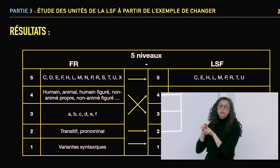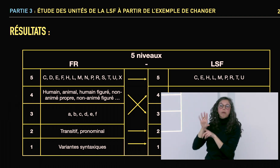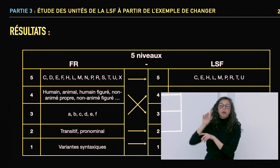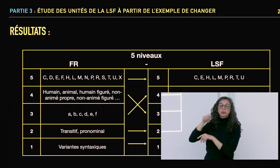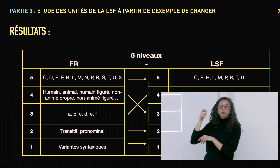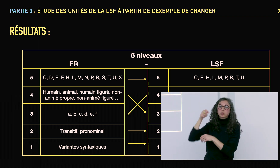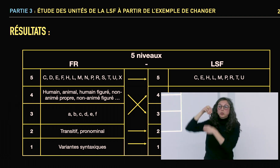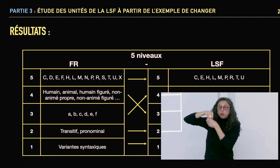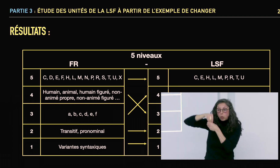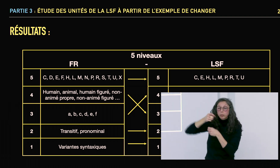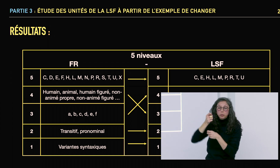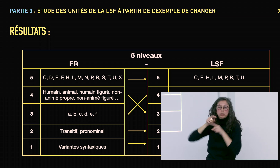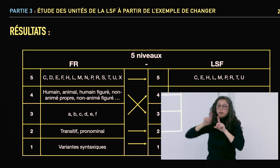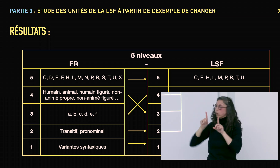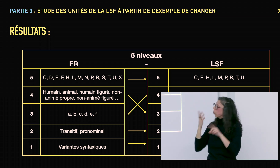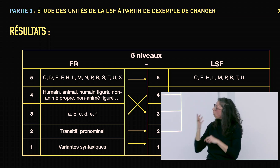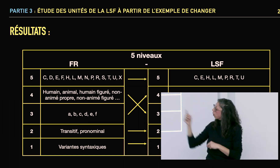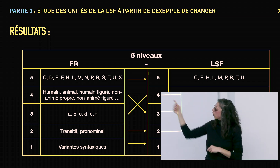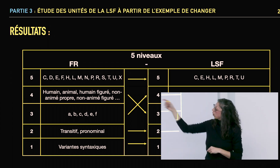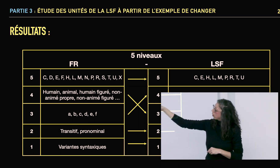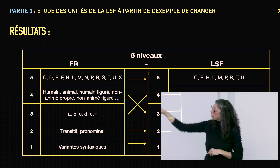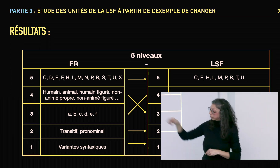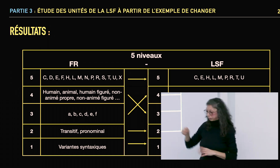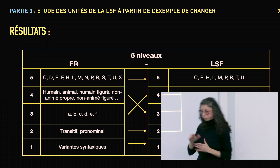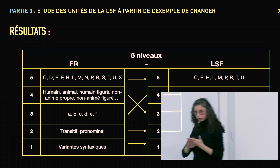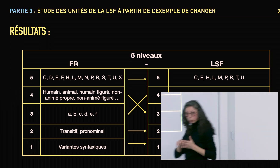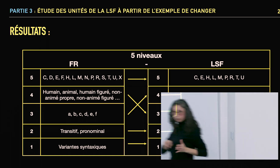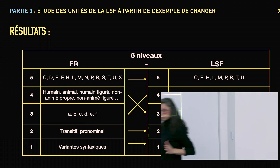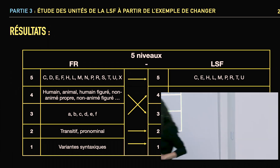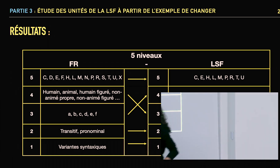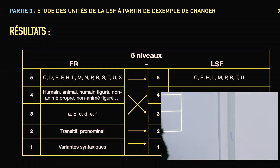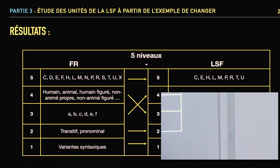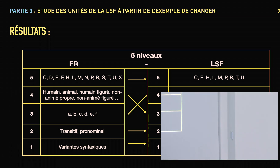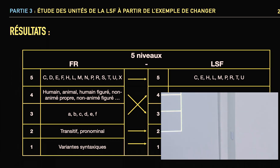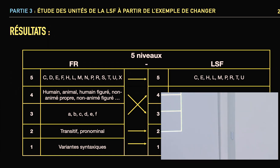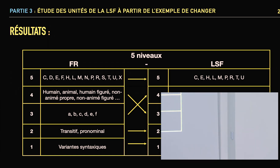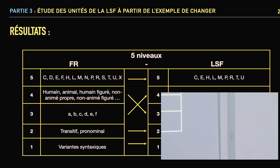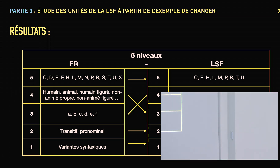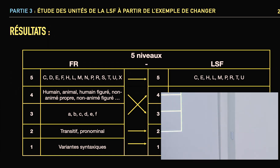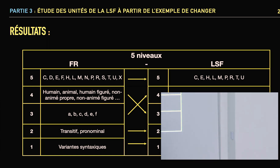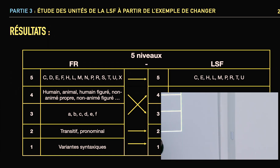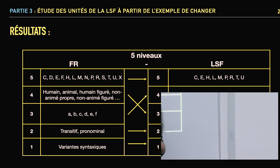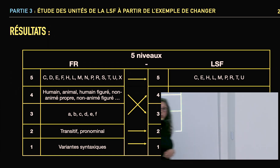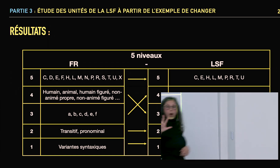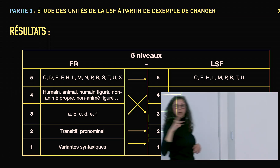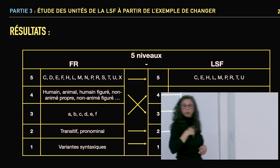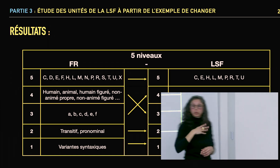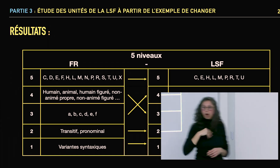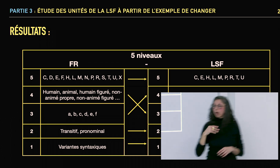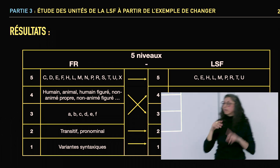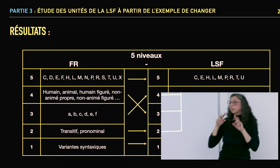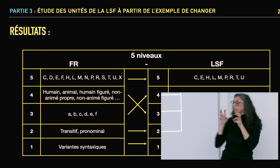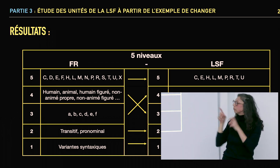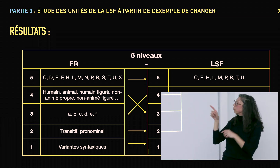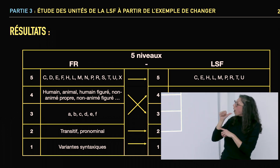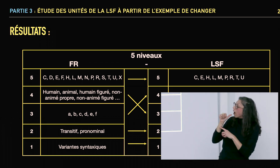niveaux mais tout le reste est à l'identique. Il y a bien sûr de légères différences dans les contenus. Je me déplace. Au niveau